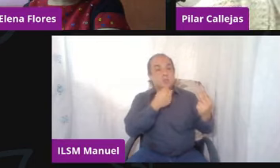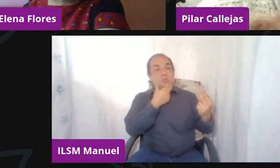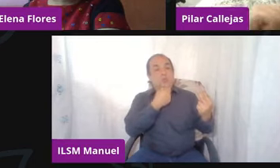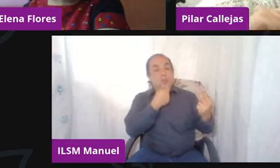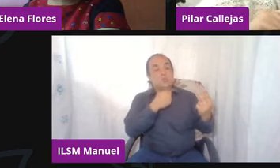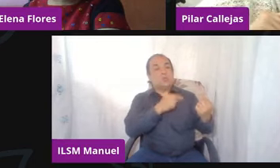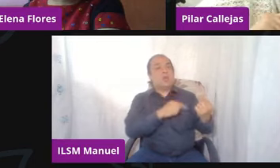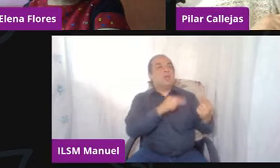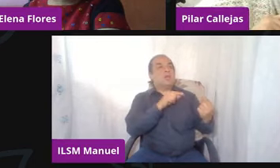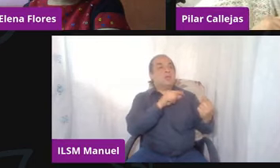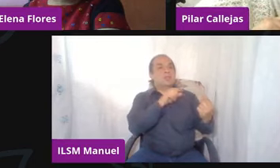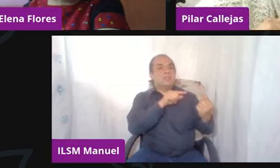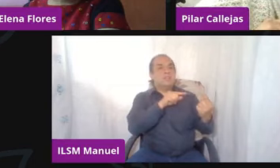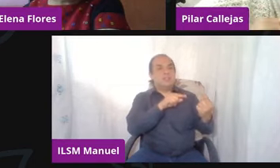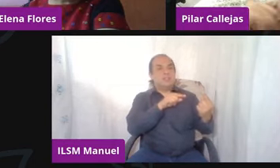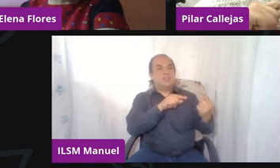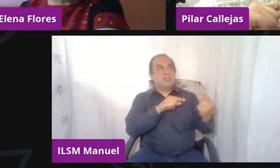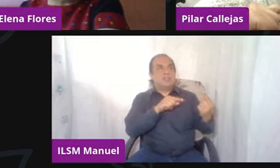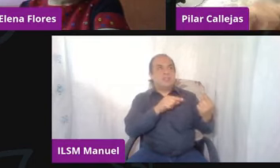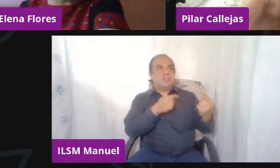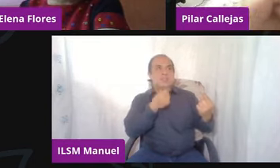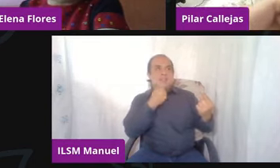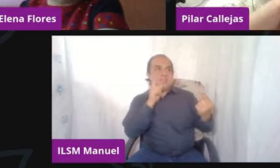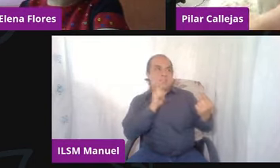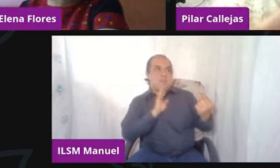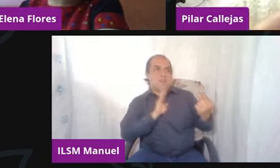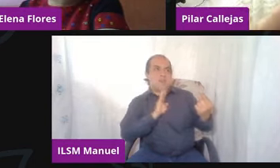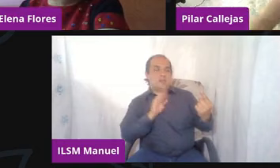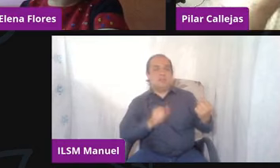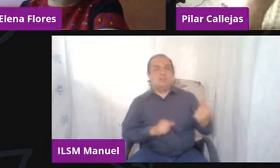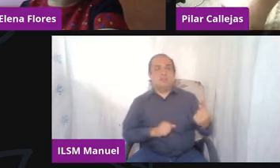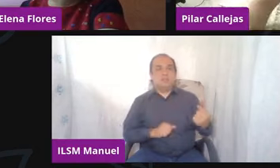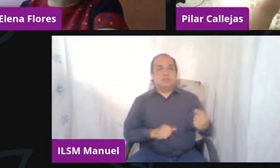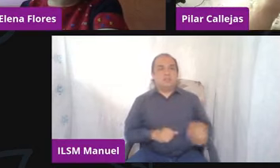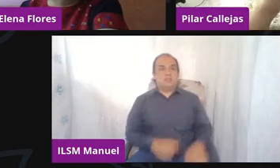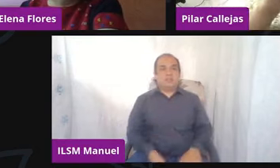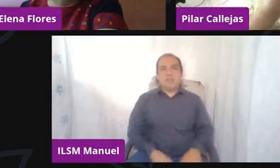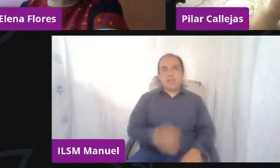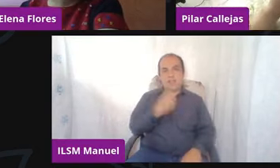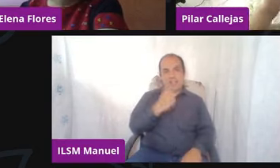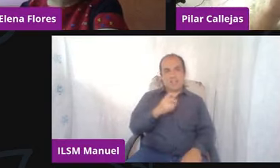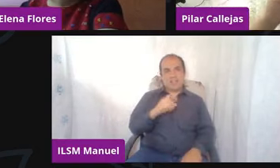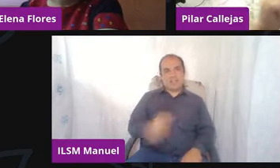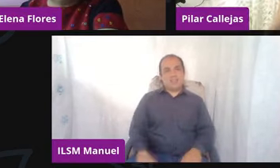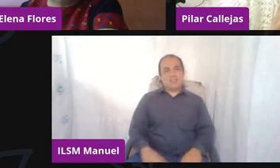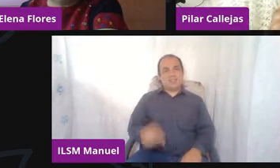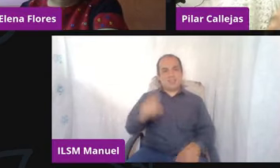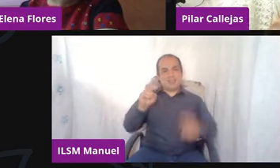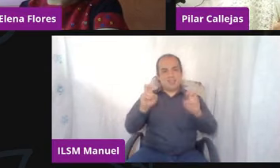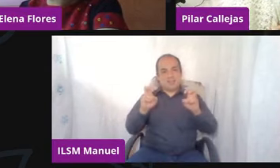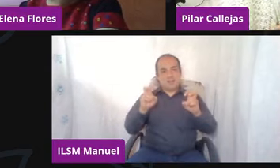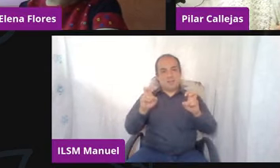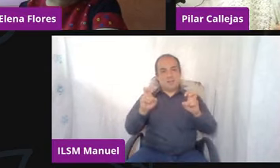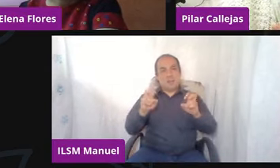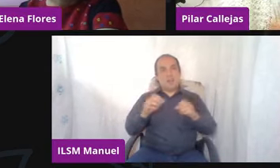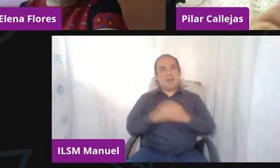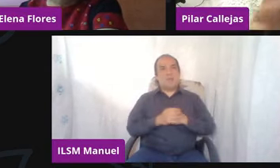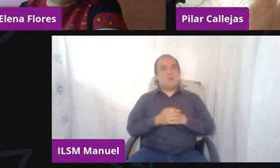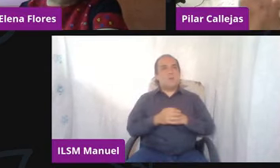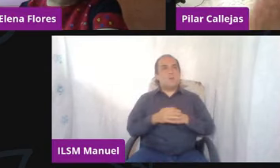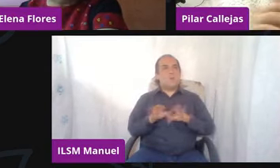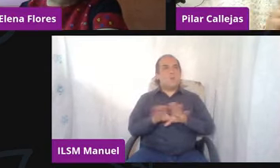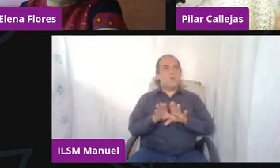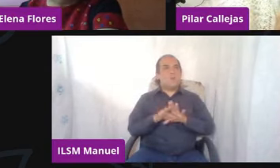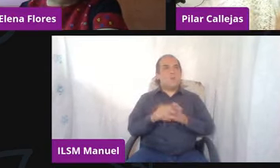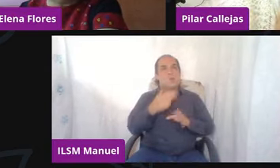híjole es que si nos metemos en situaciones muy pesadas porque estamos hablando ya de situaciones de género esto